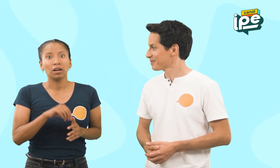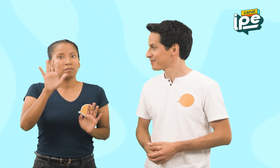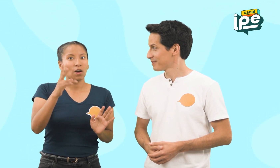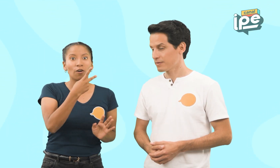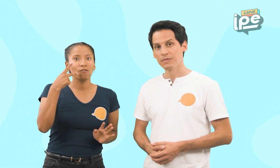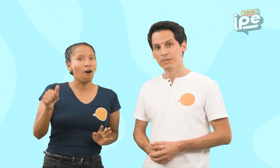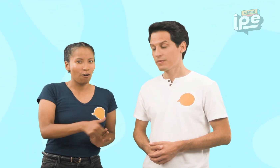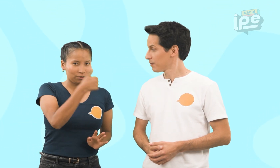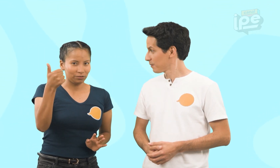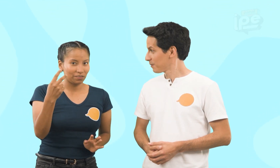Veamos otros verbos.